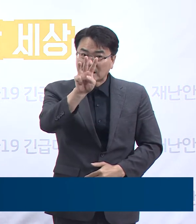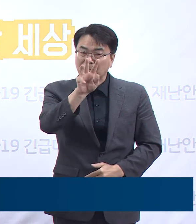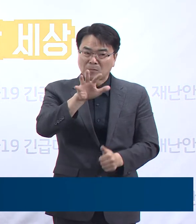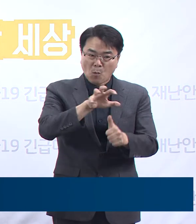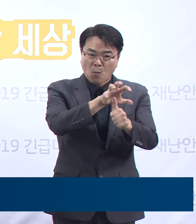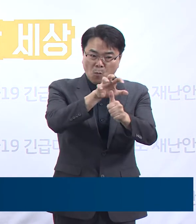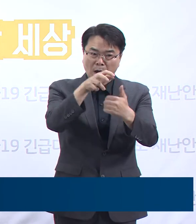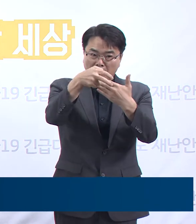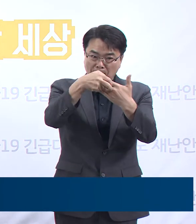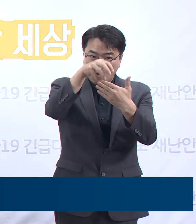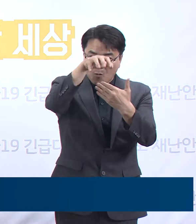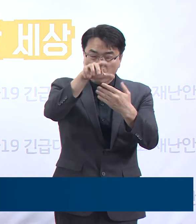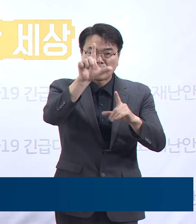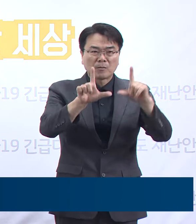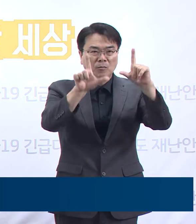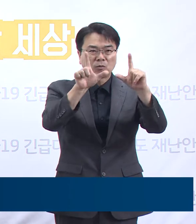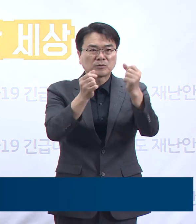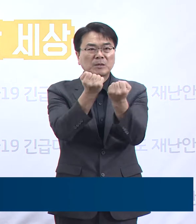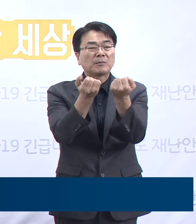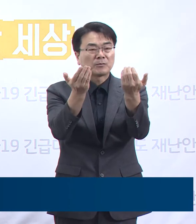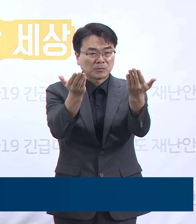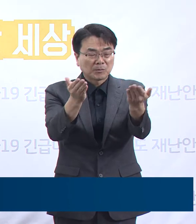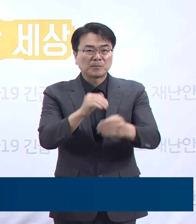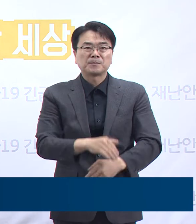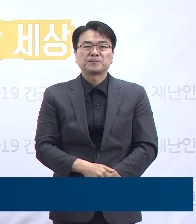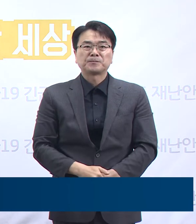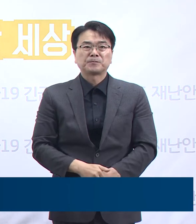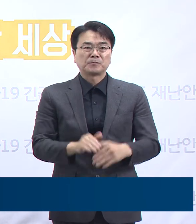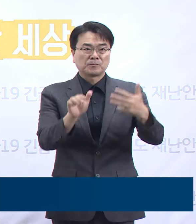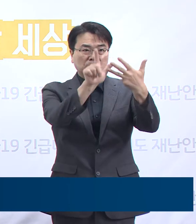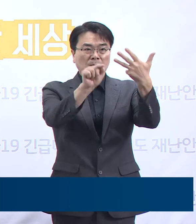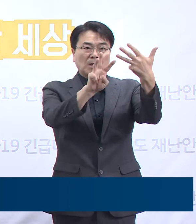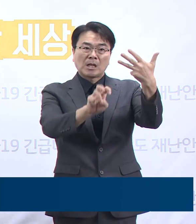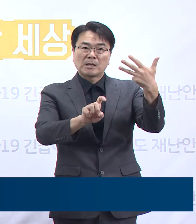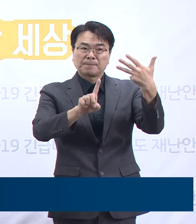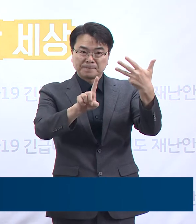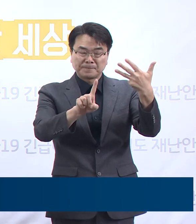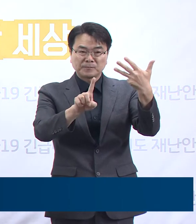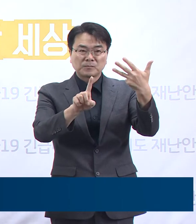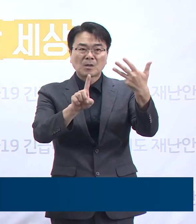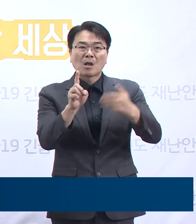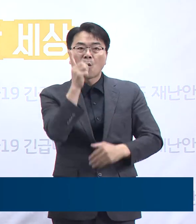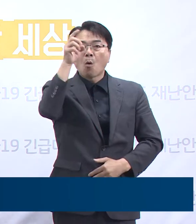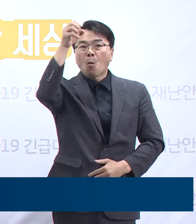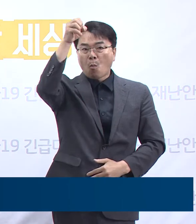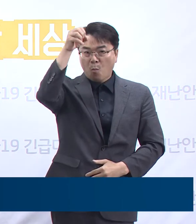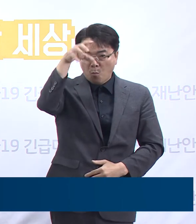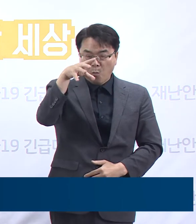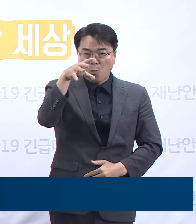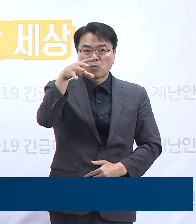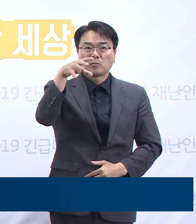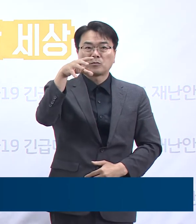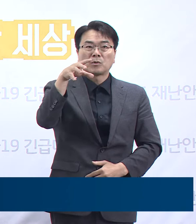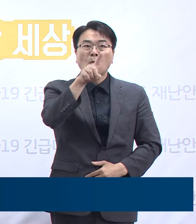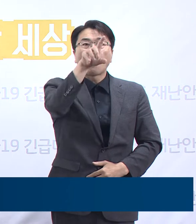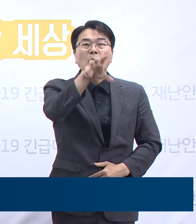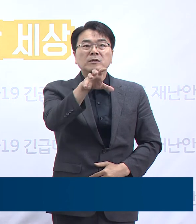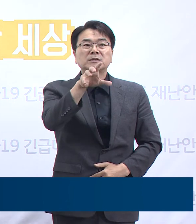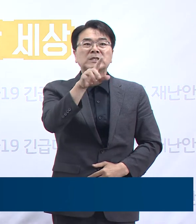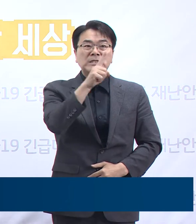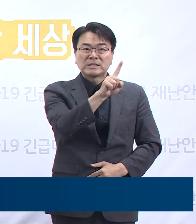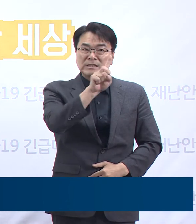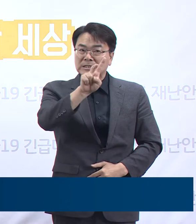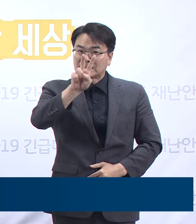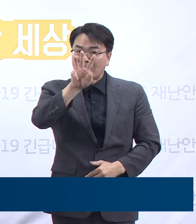확진된 상황 보고 드립니다. 8월 31일 고양시 일산동구에 소재하고 있는 1,2,3